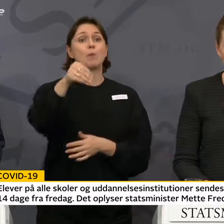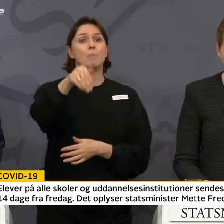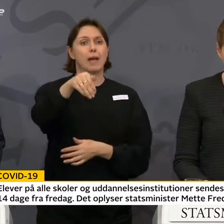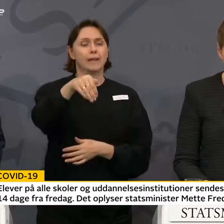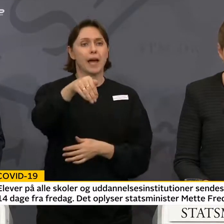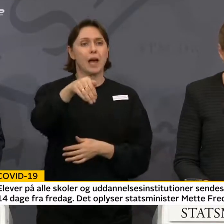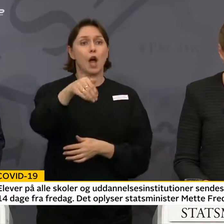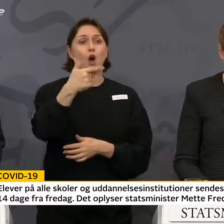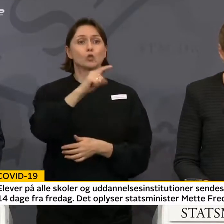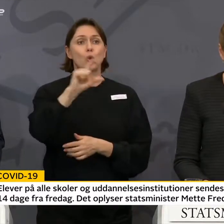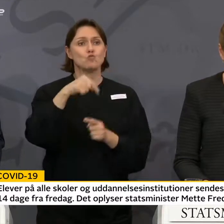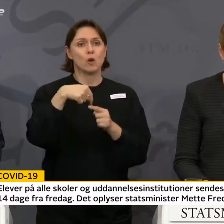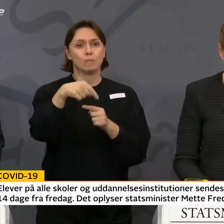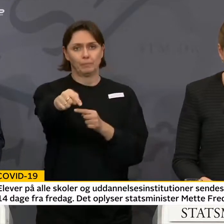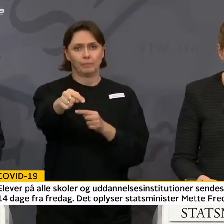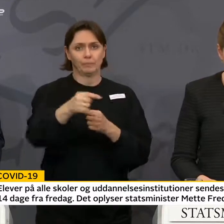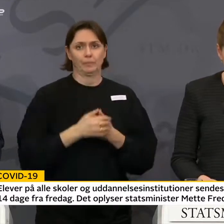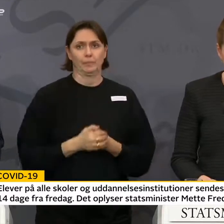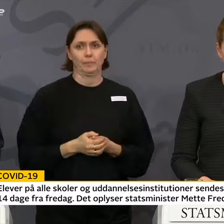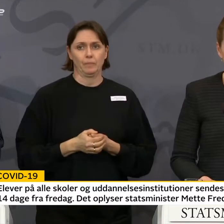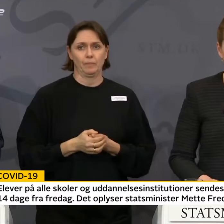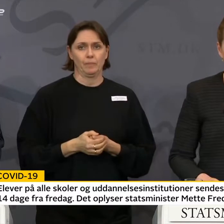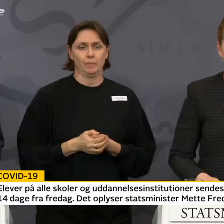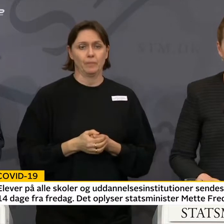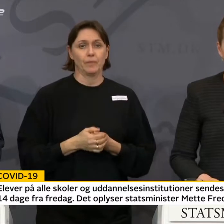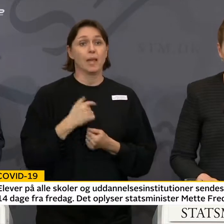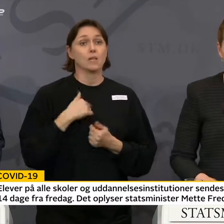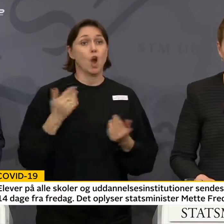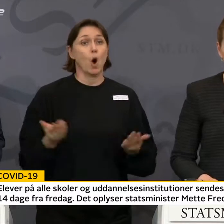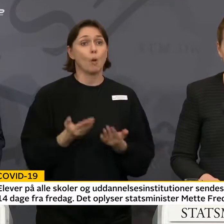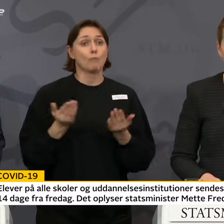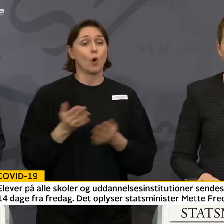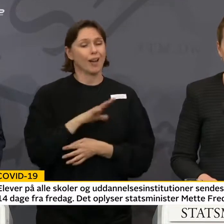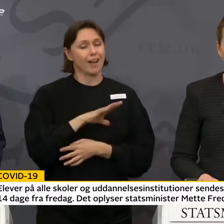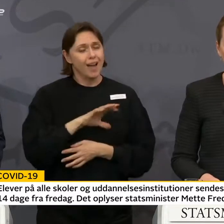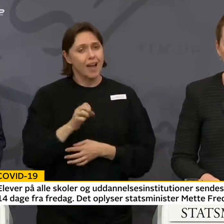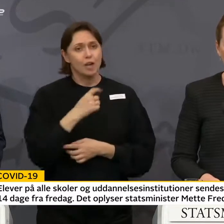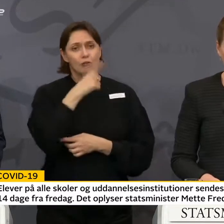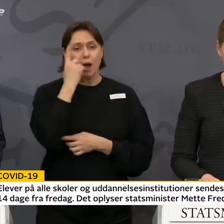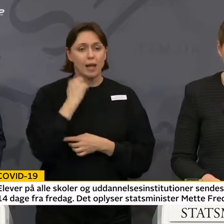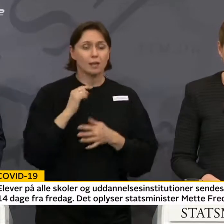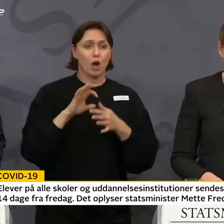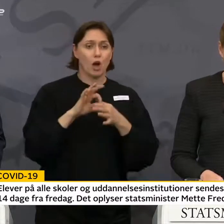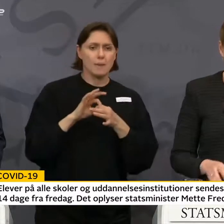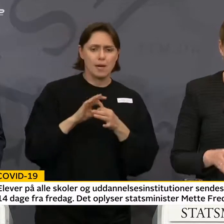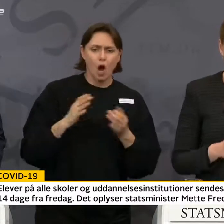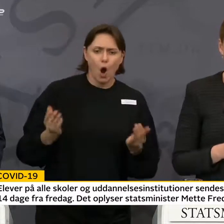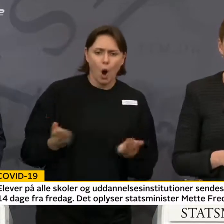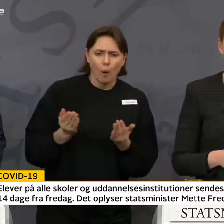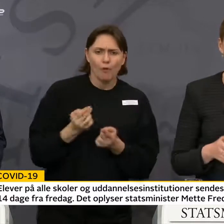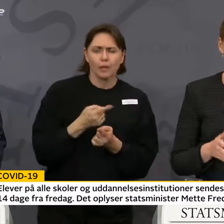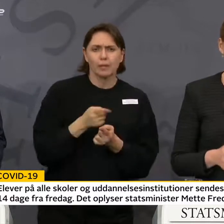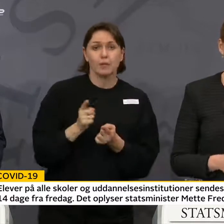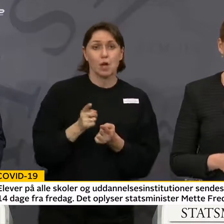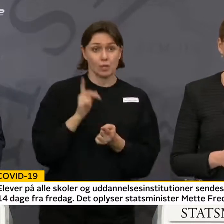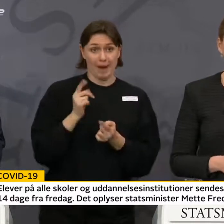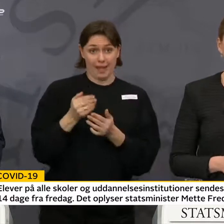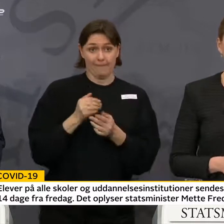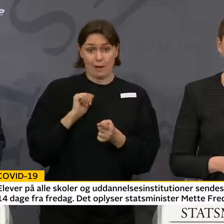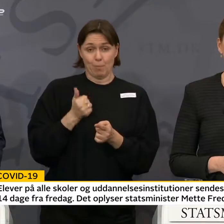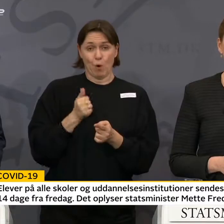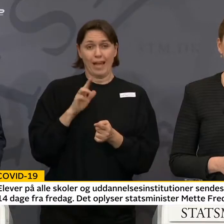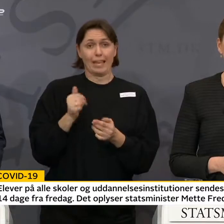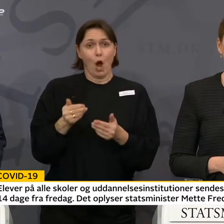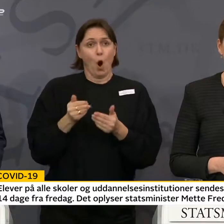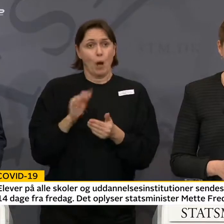og to uger frem. Og jeg vil opfordre alle forældre og familier, der allerede fra i morgen kan